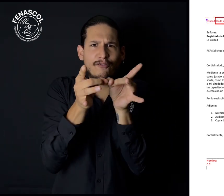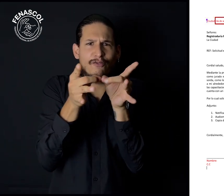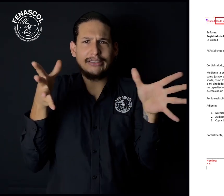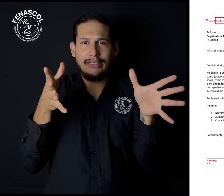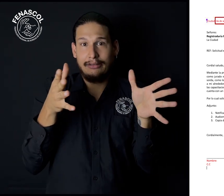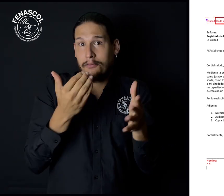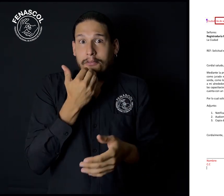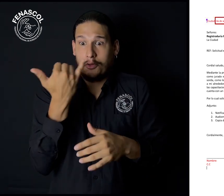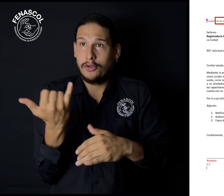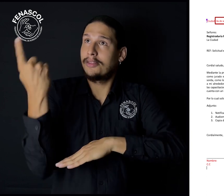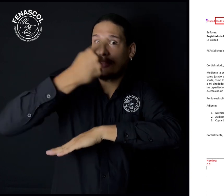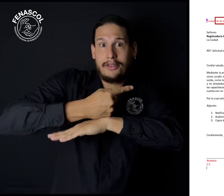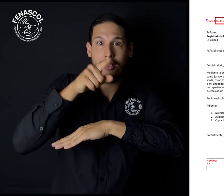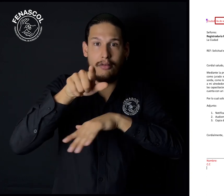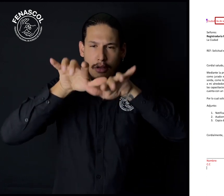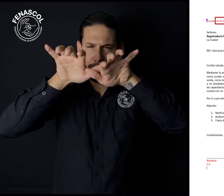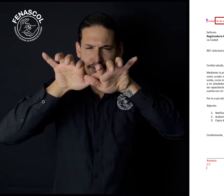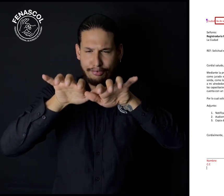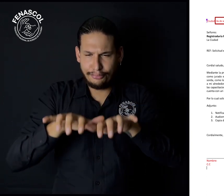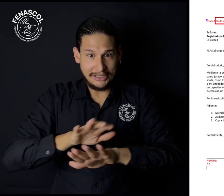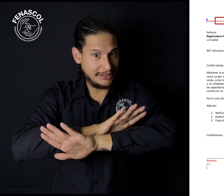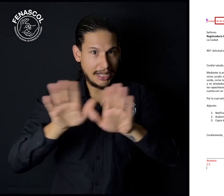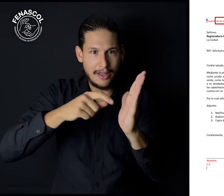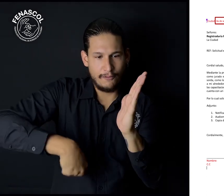Además, deben escribir la fecha de realización de la carta.